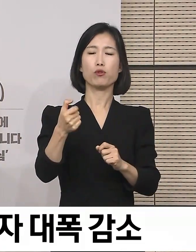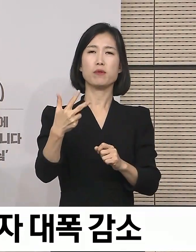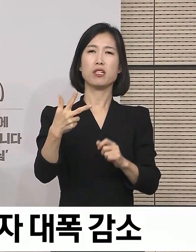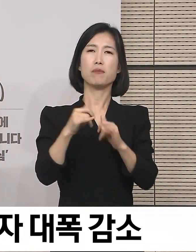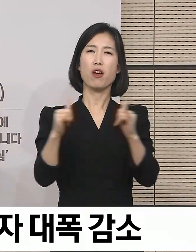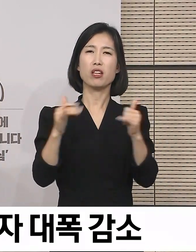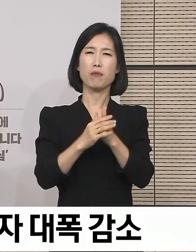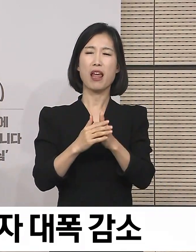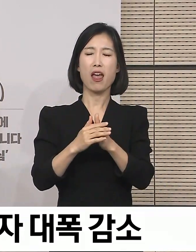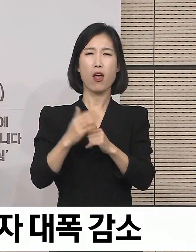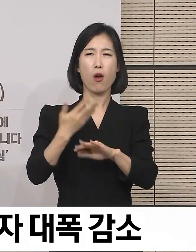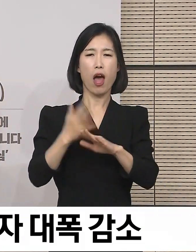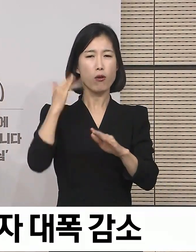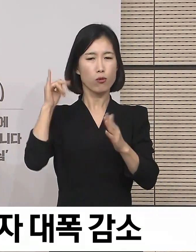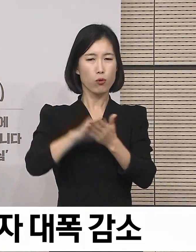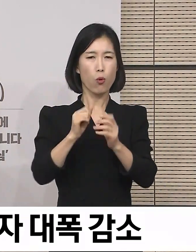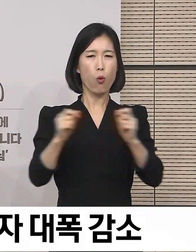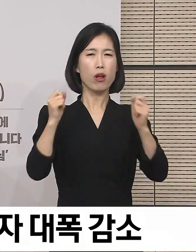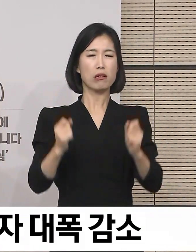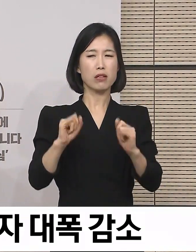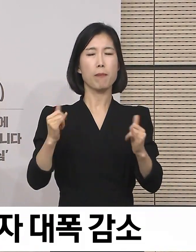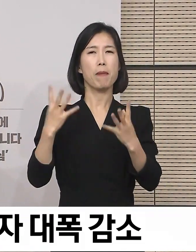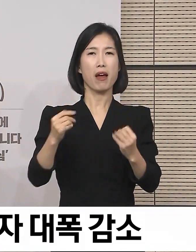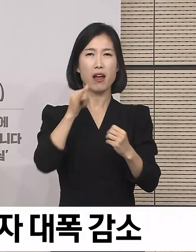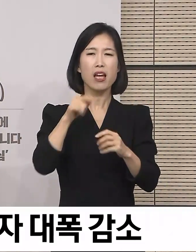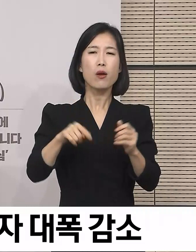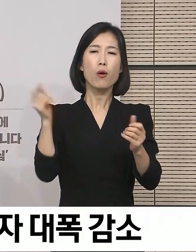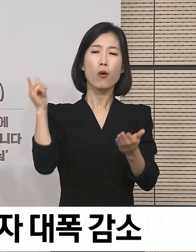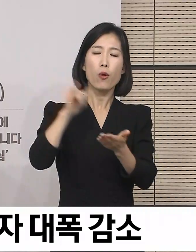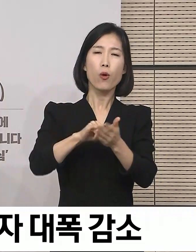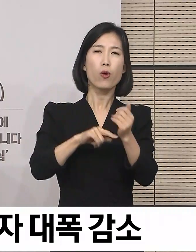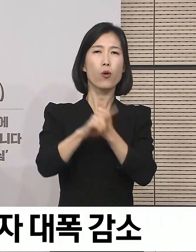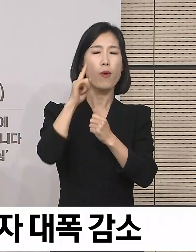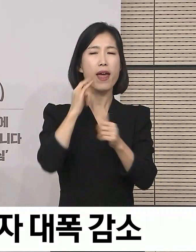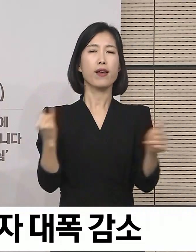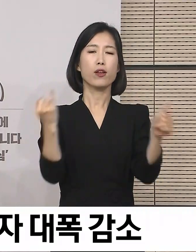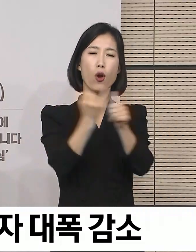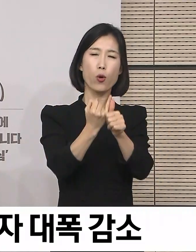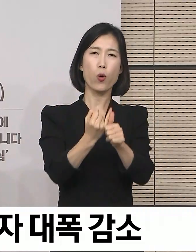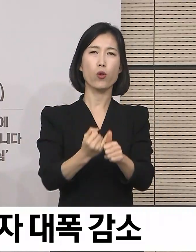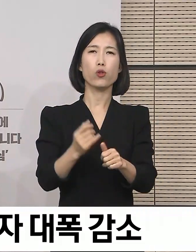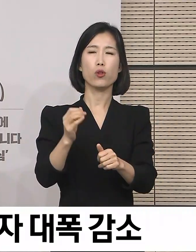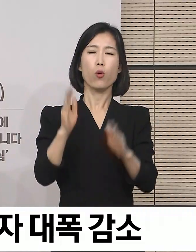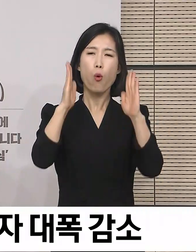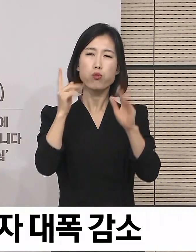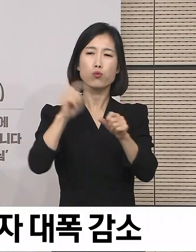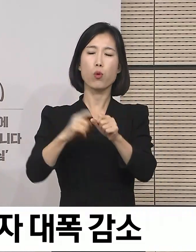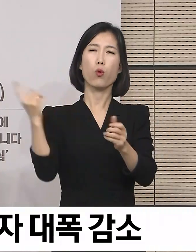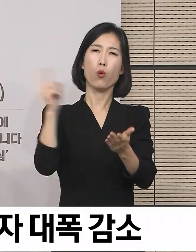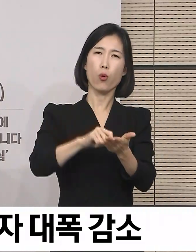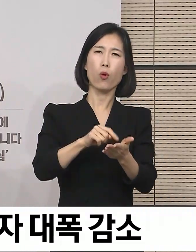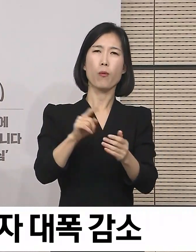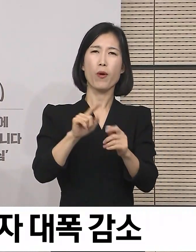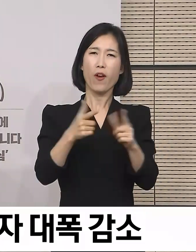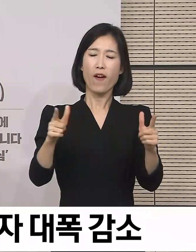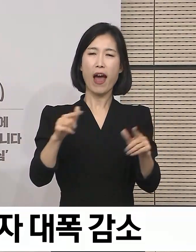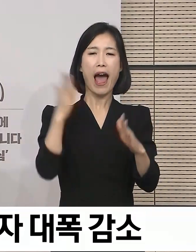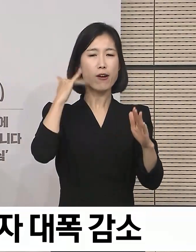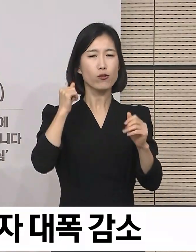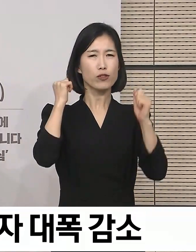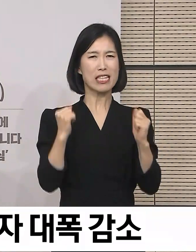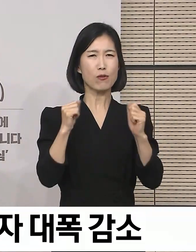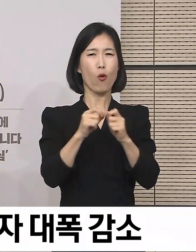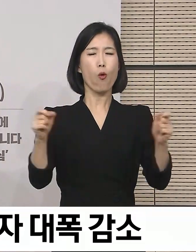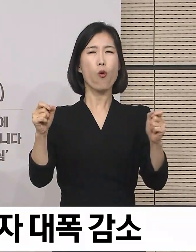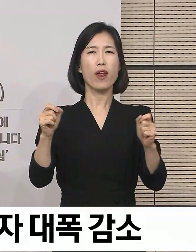상당수를 차지하고 있습니다. 대부분 결혼, 유학, 일자리 등 우리나라에 안정적, 장기적 기반을 두고